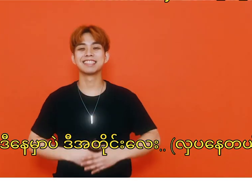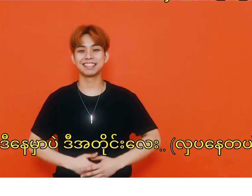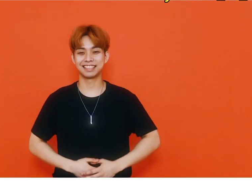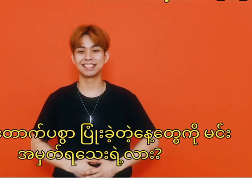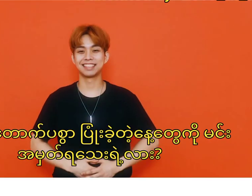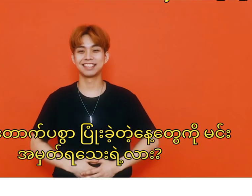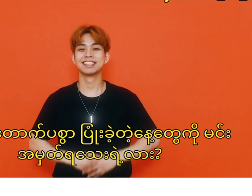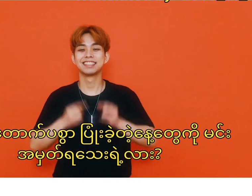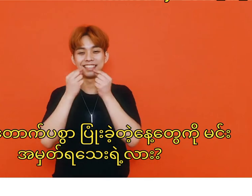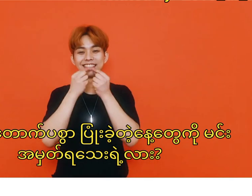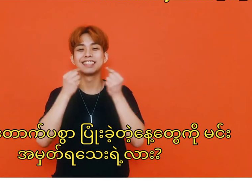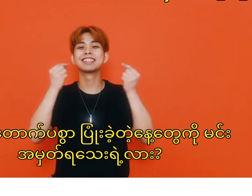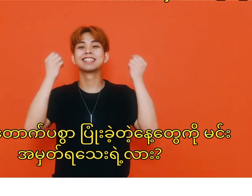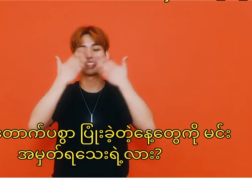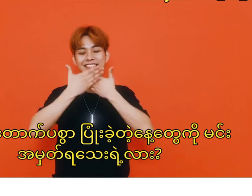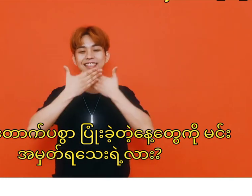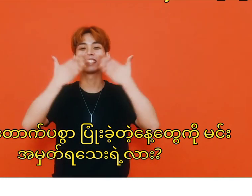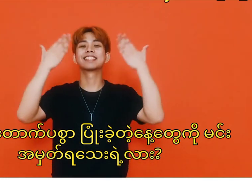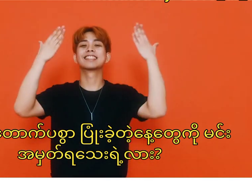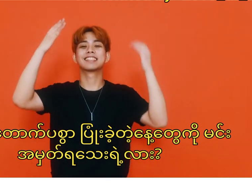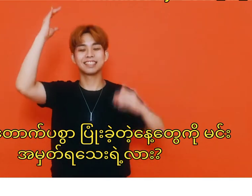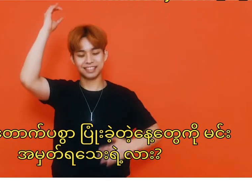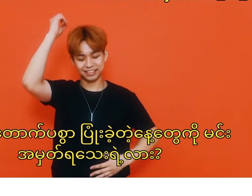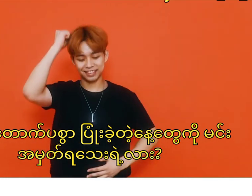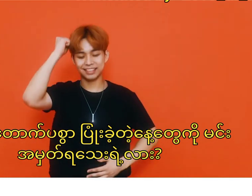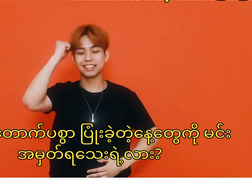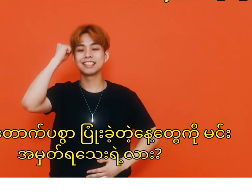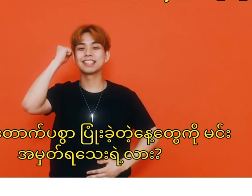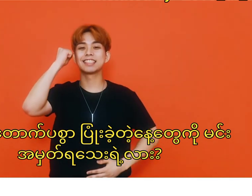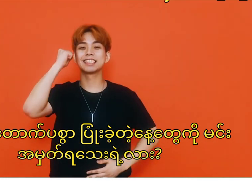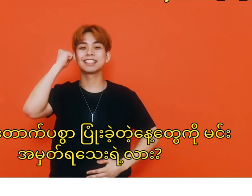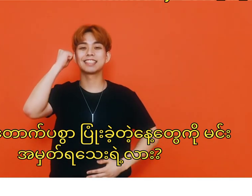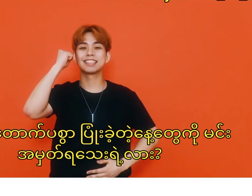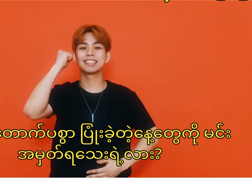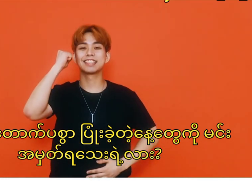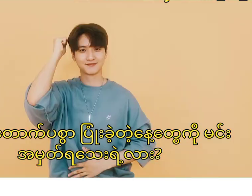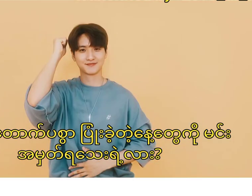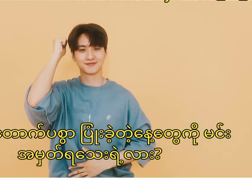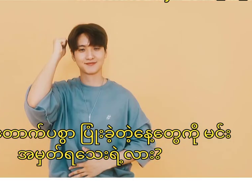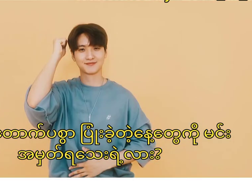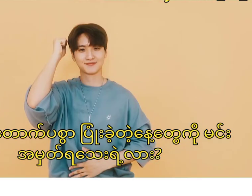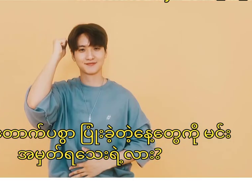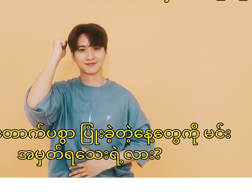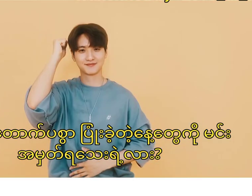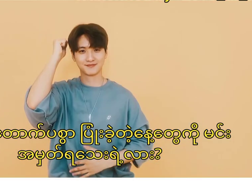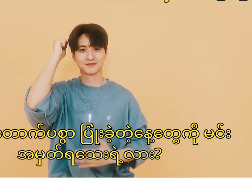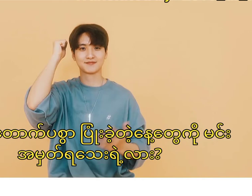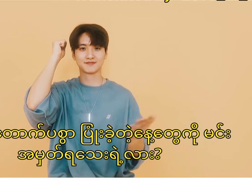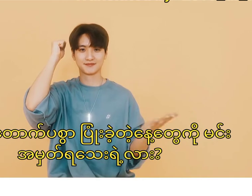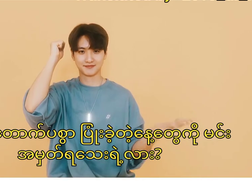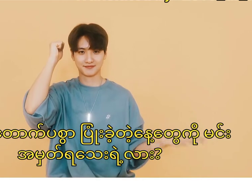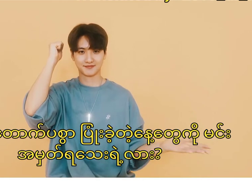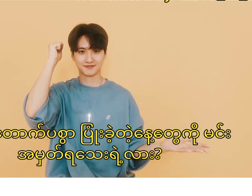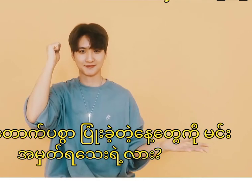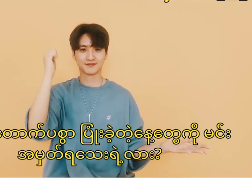새하얗게 웃던 나를 기억하나요 그대